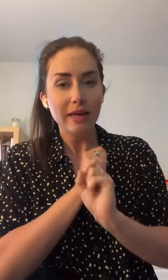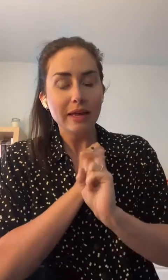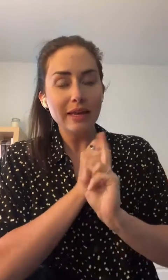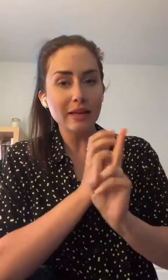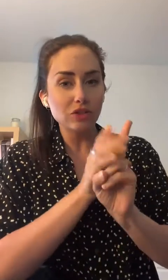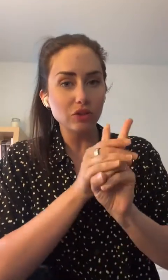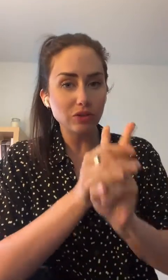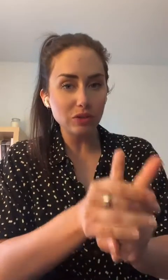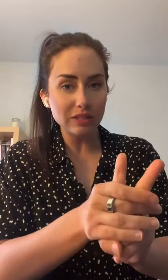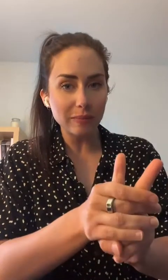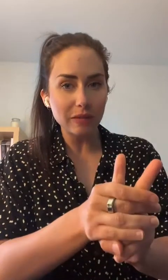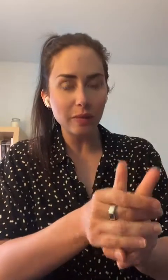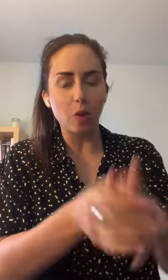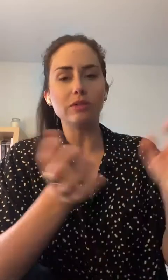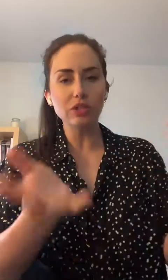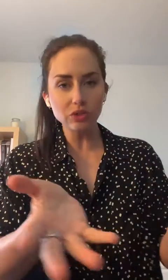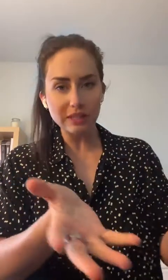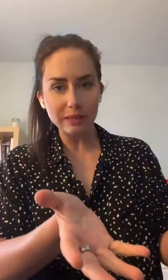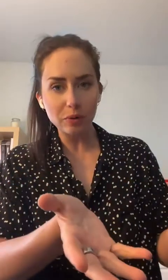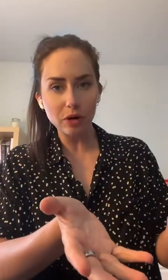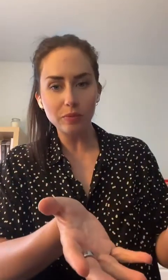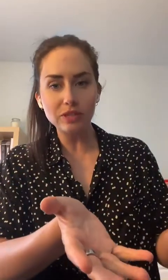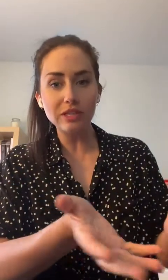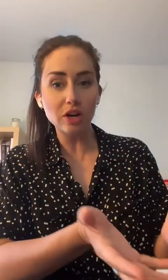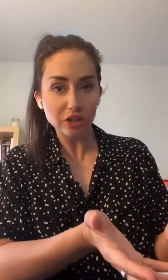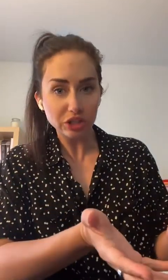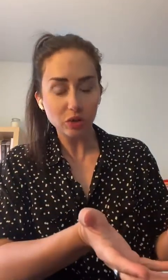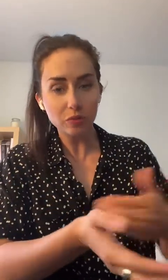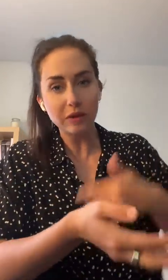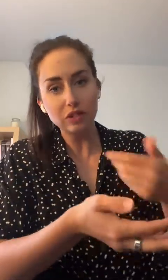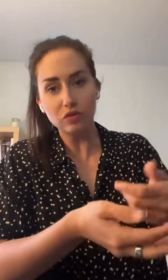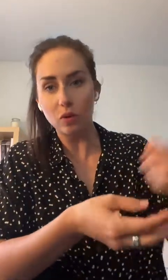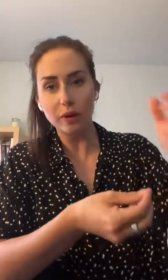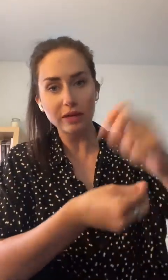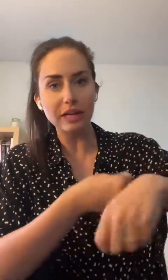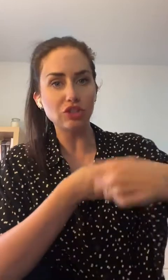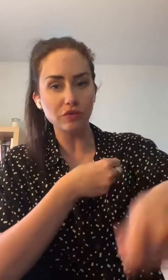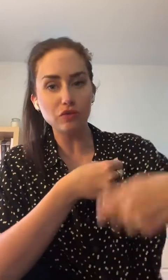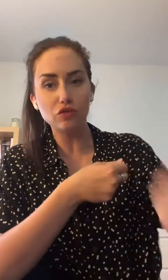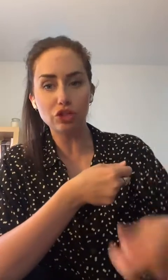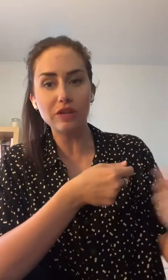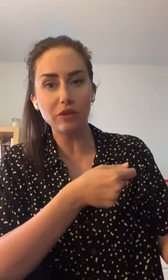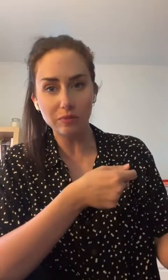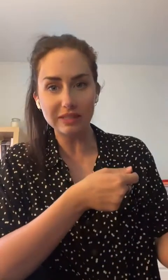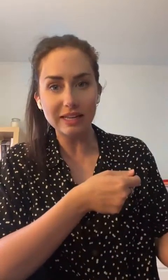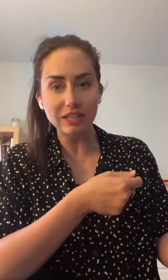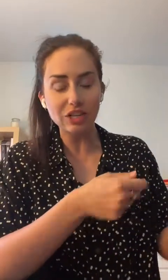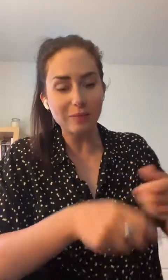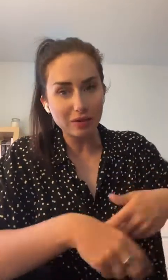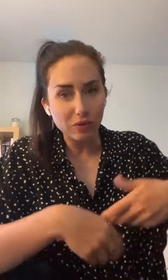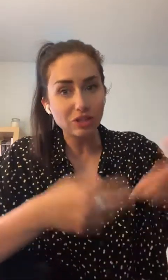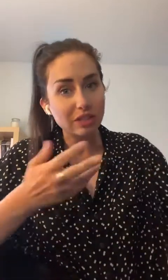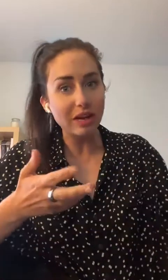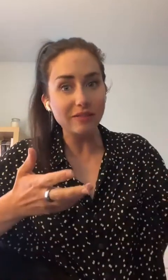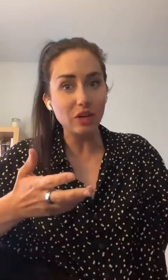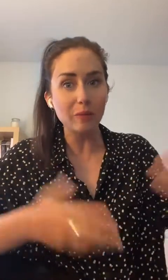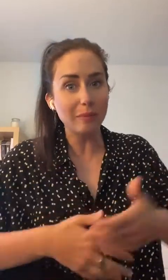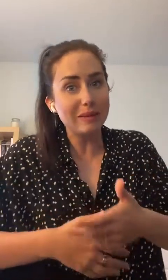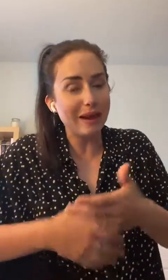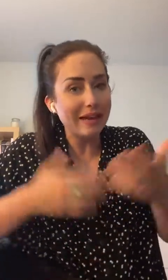et dans un deuxième temps, bon, c'est sûr que c'est pas le plus écologique non plus, parce que vous comprendrez qu'à chaque fois que vous jetez votre petite lingette, bien, vous l'achetez dans l'environnement, puis bien,